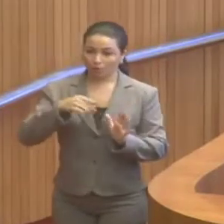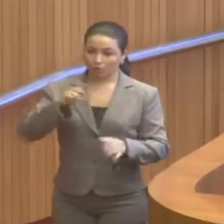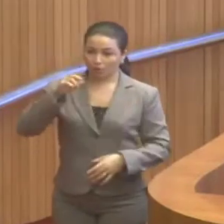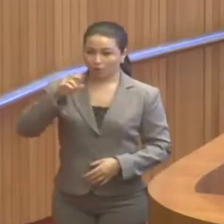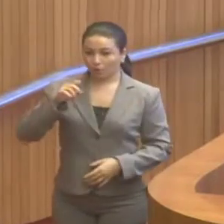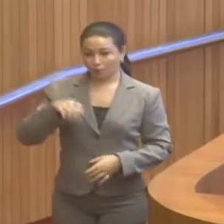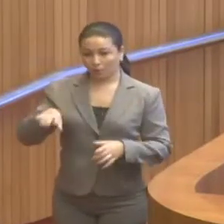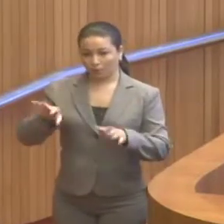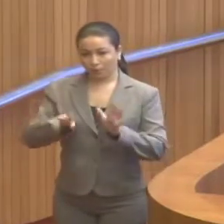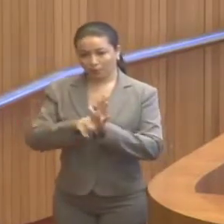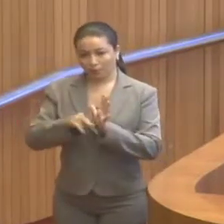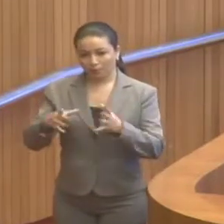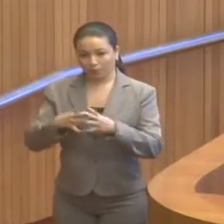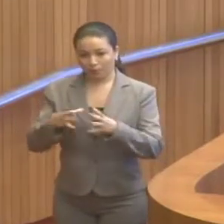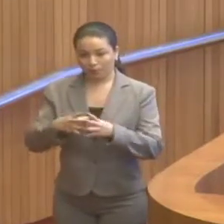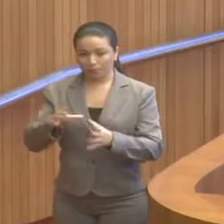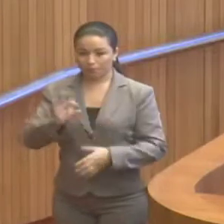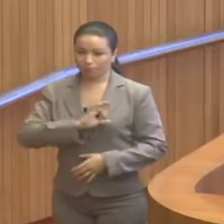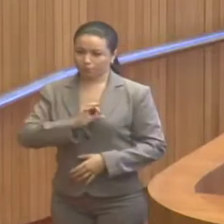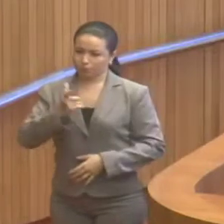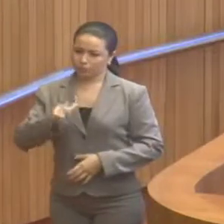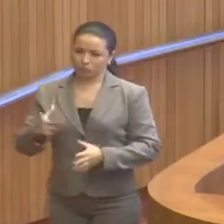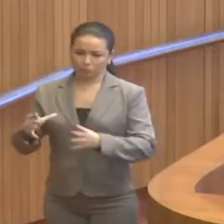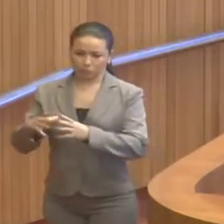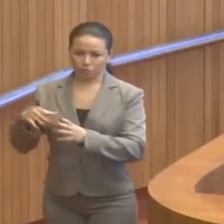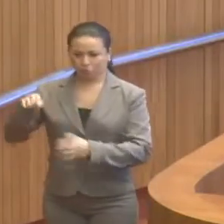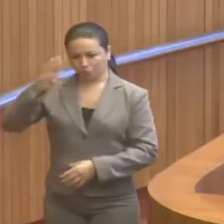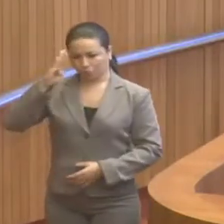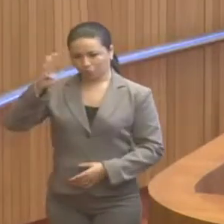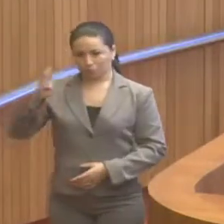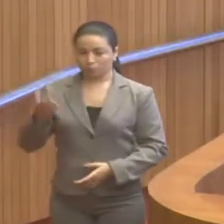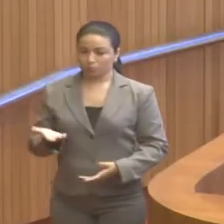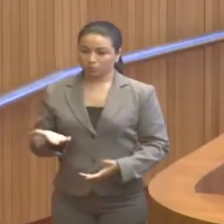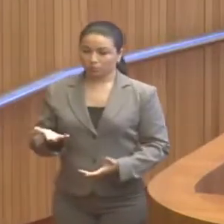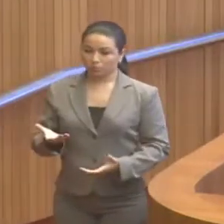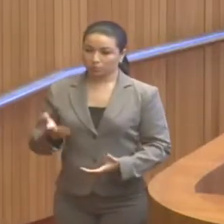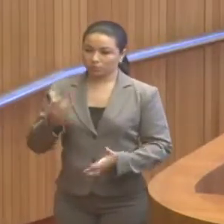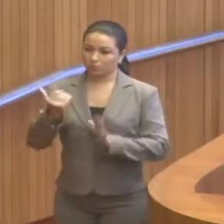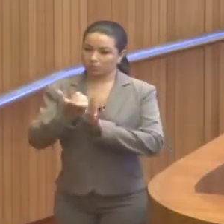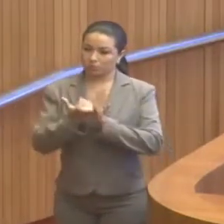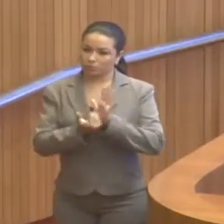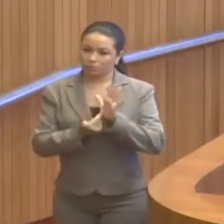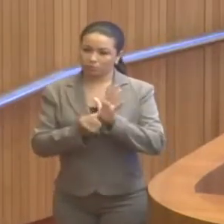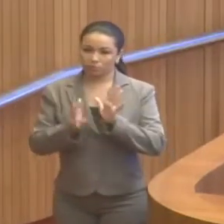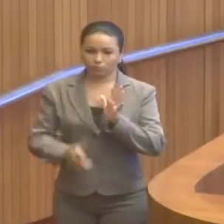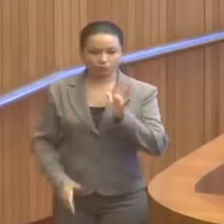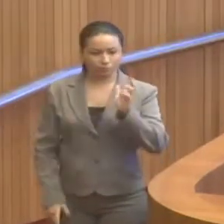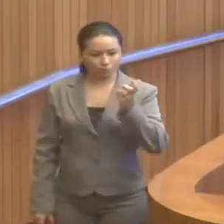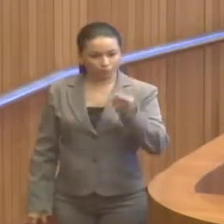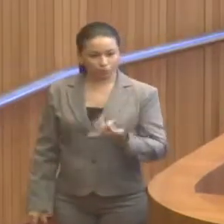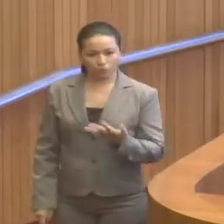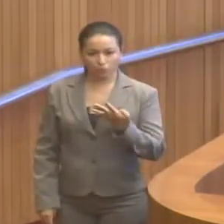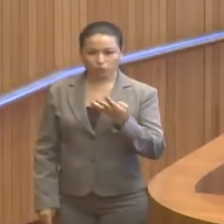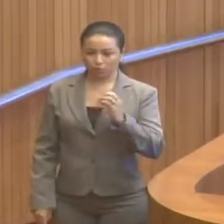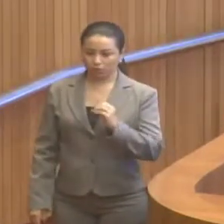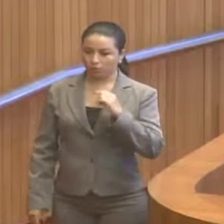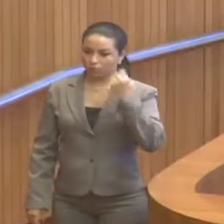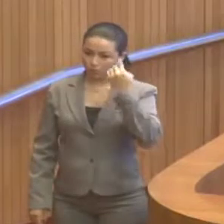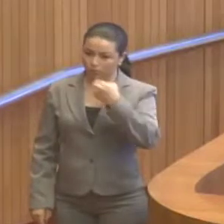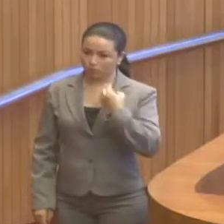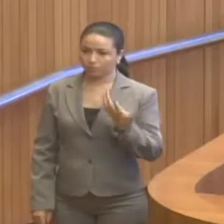membro do Exército. O escalonamento, como foi dito, às 40 horas,